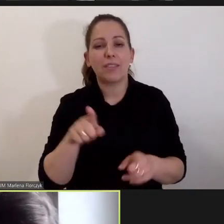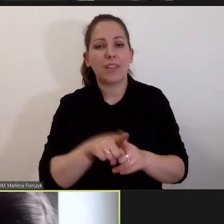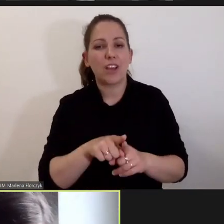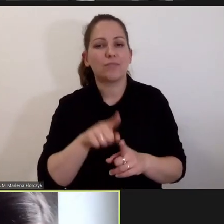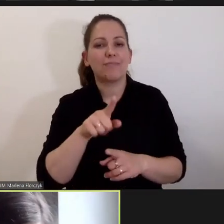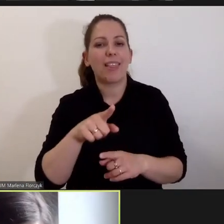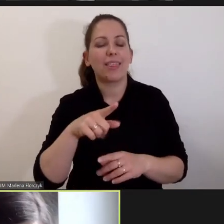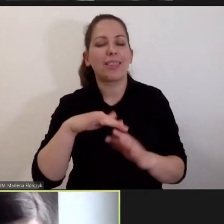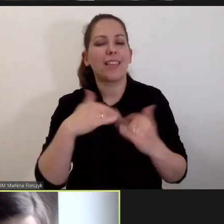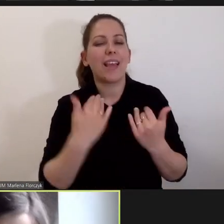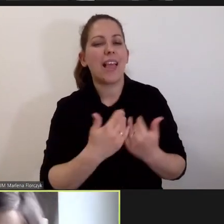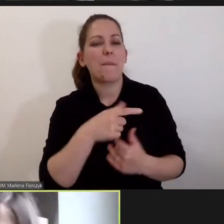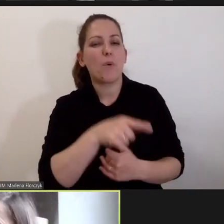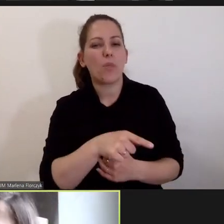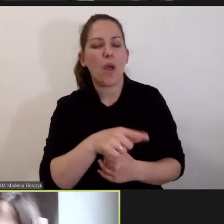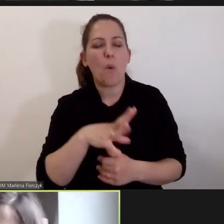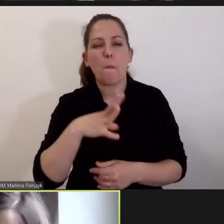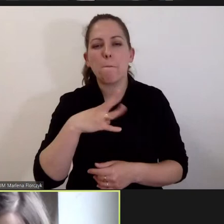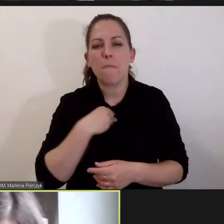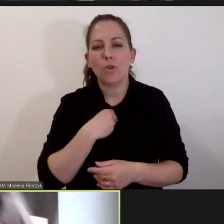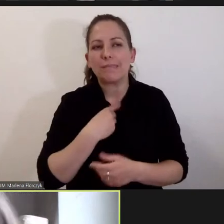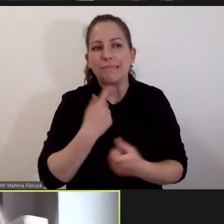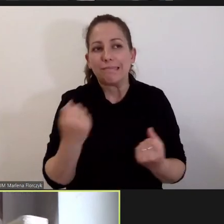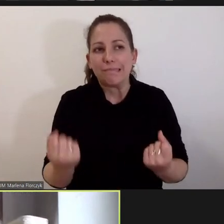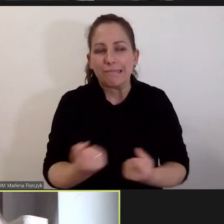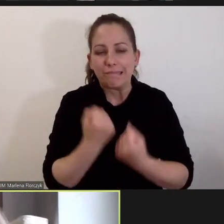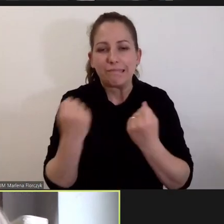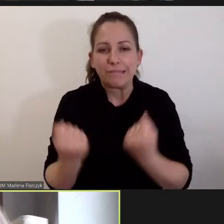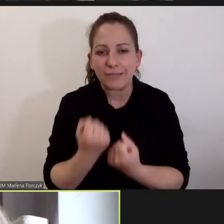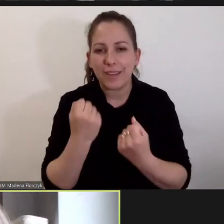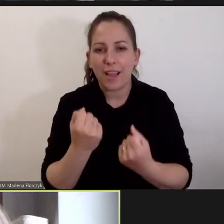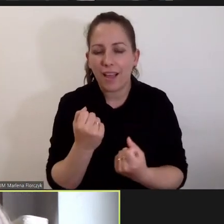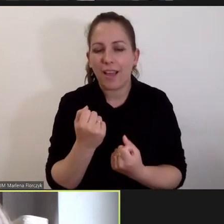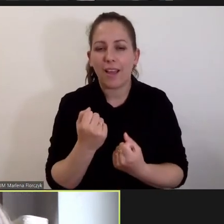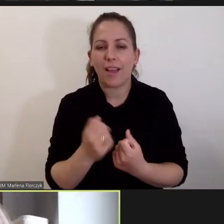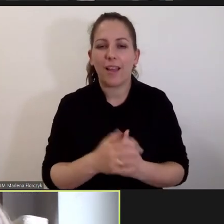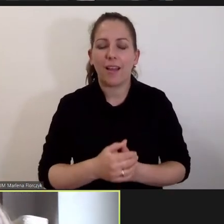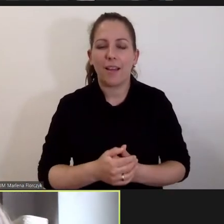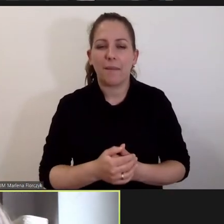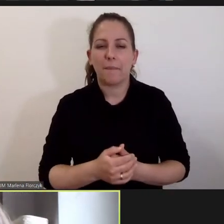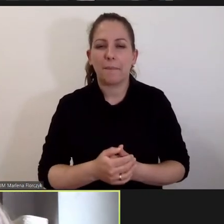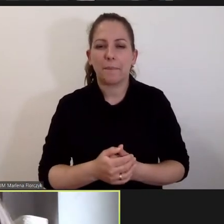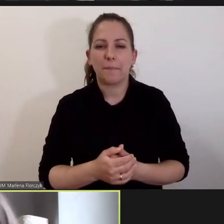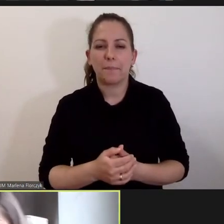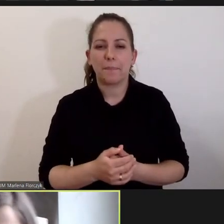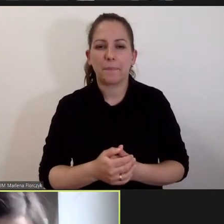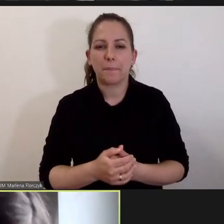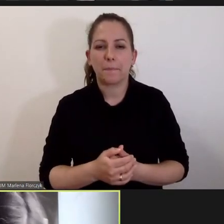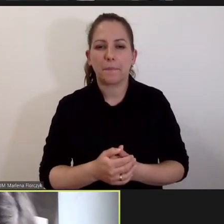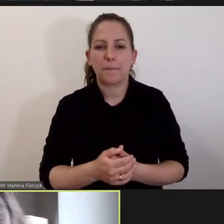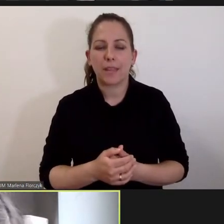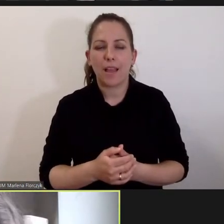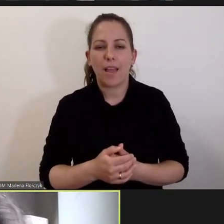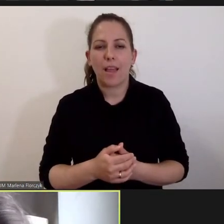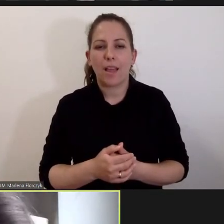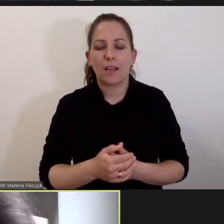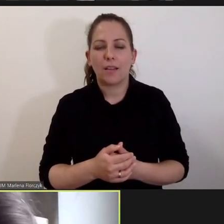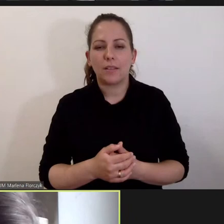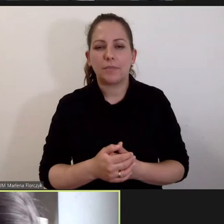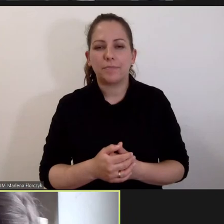Trybunał mógłby postarać się wdrożyć czy też interpretować